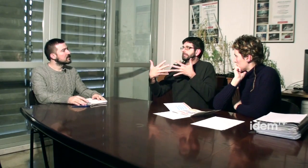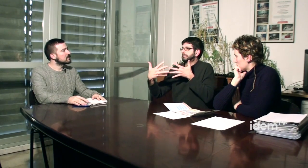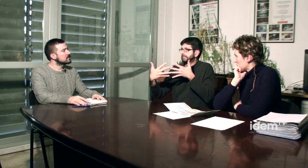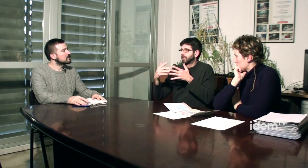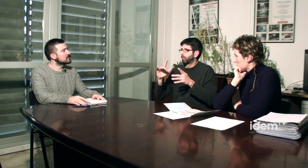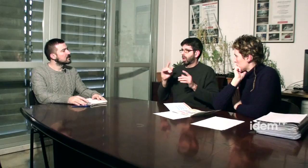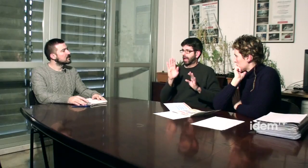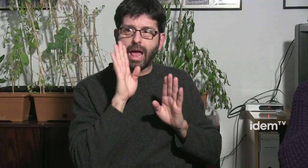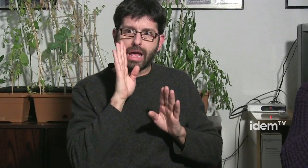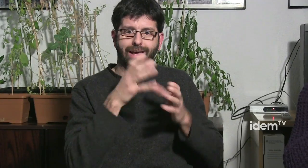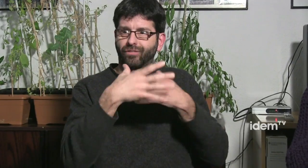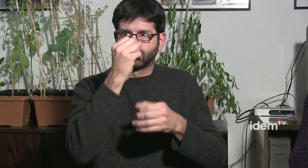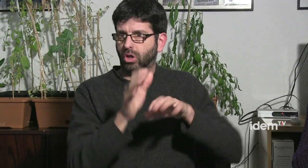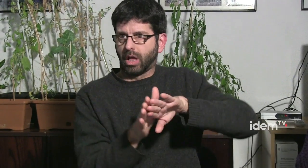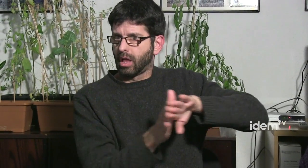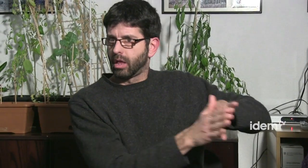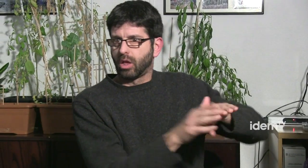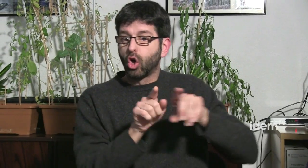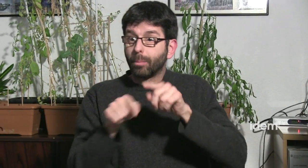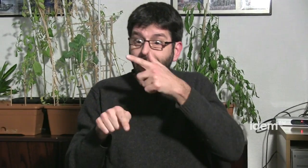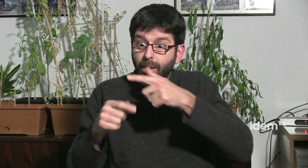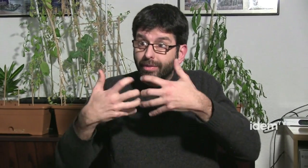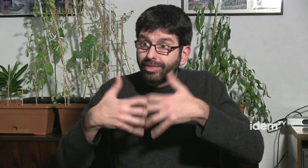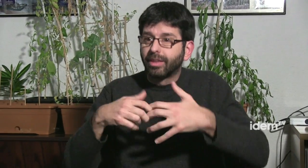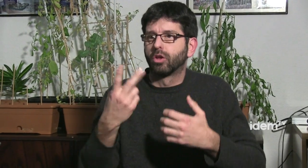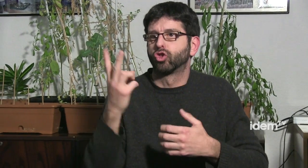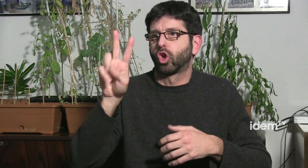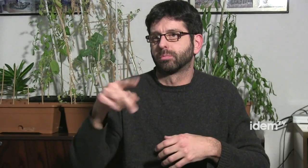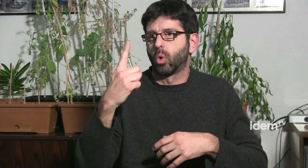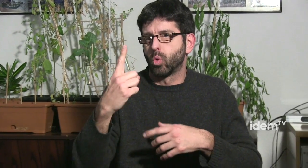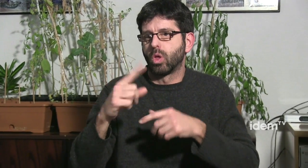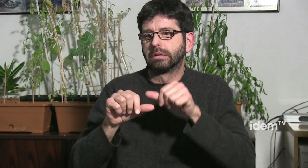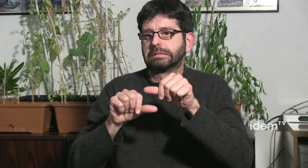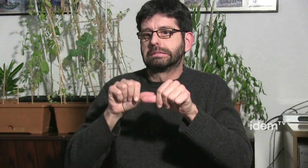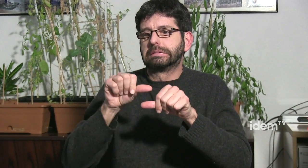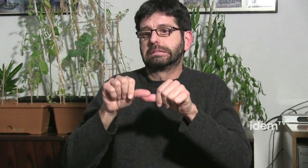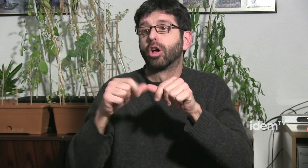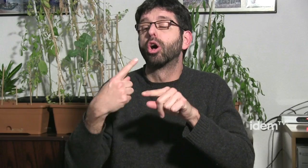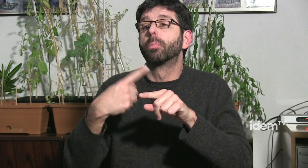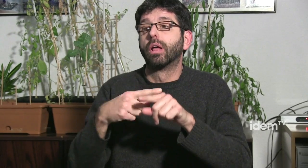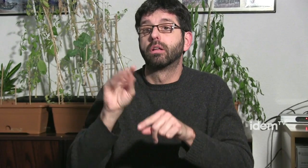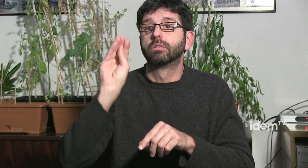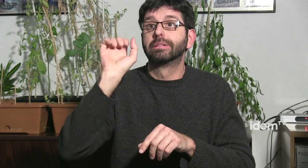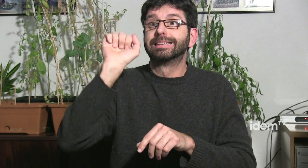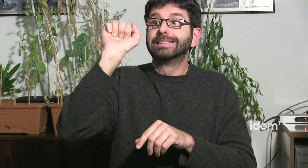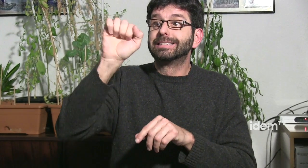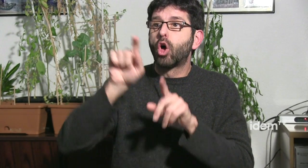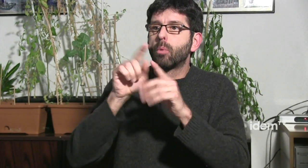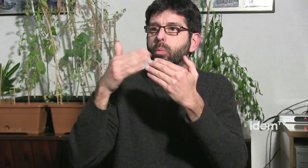i el que intentàvem era era integrar a les persones sordes amb les persones oïdores però a la FESOC en aquest moment no